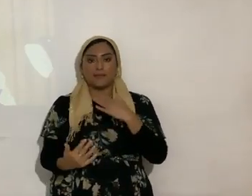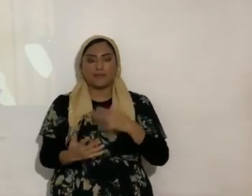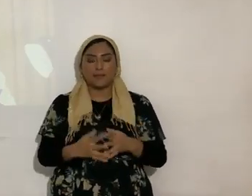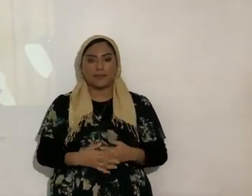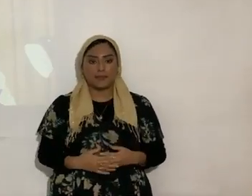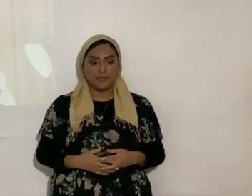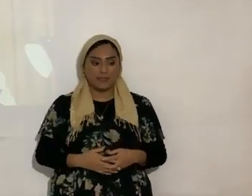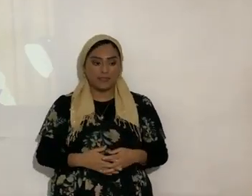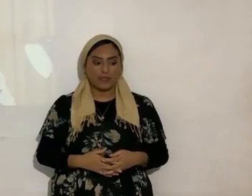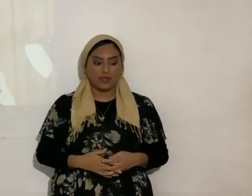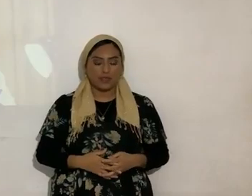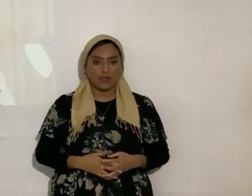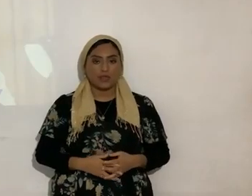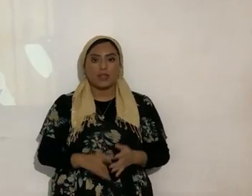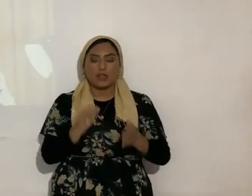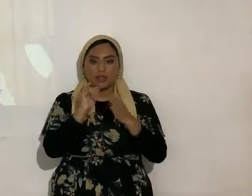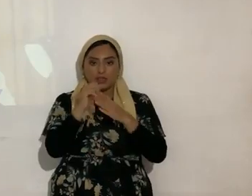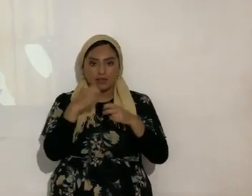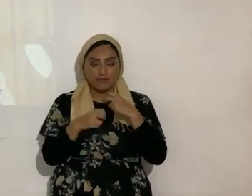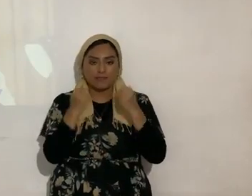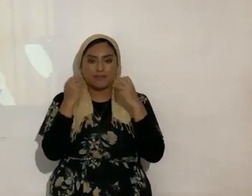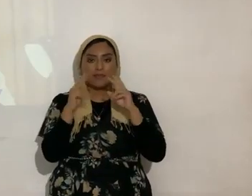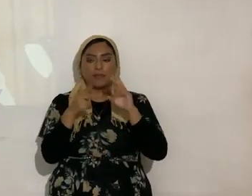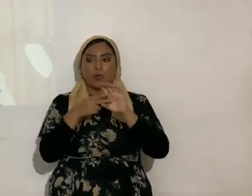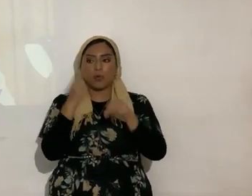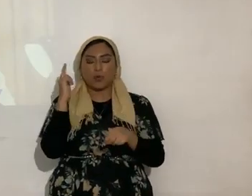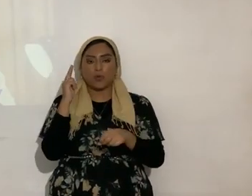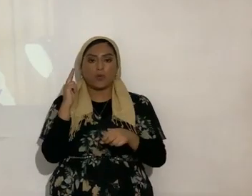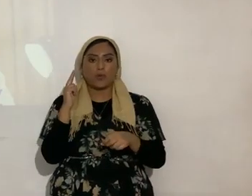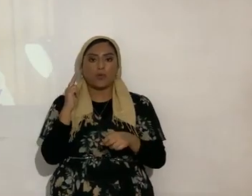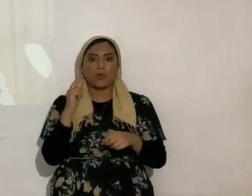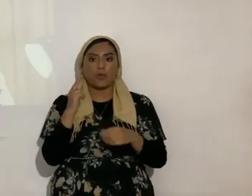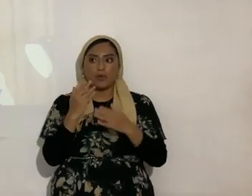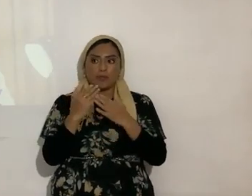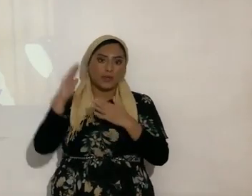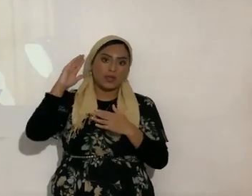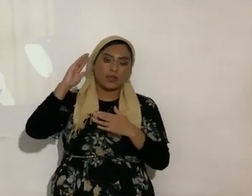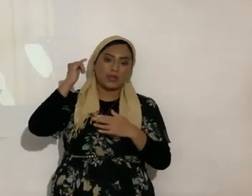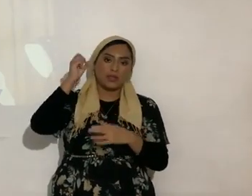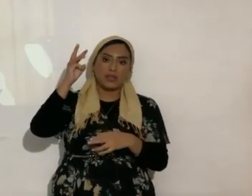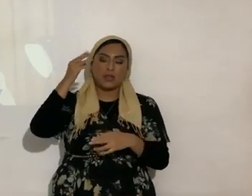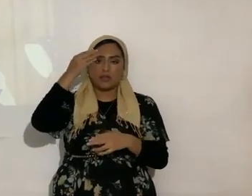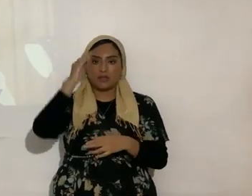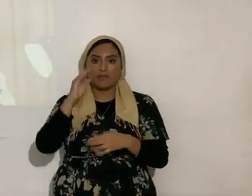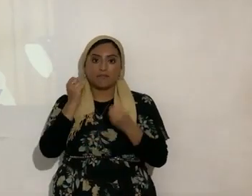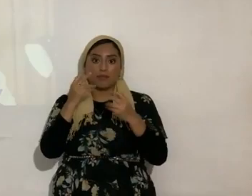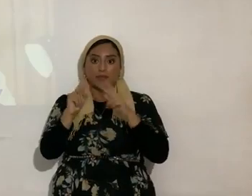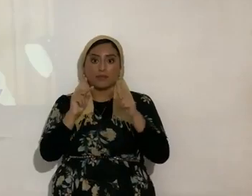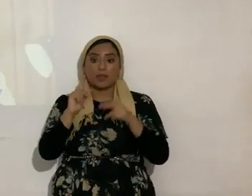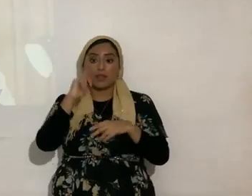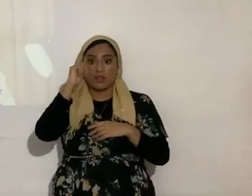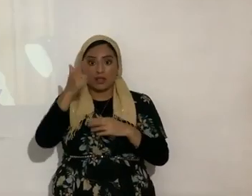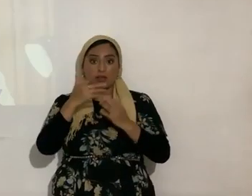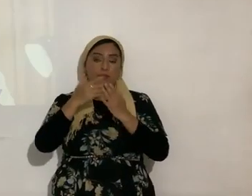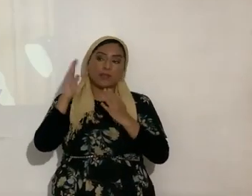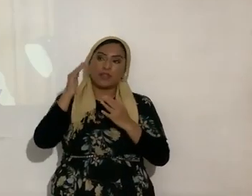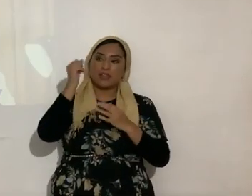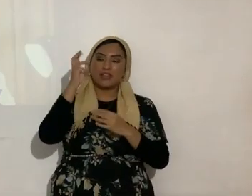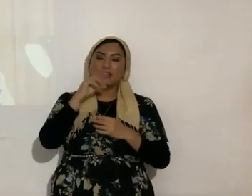y ese es el problema en muchos que apostatan que niegan que Yahshua es el Ojim después niegan que Yahshua es el Mashiach y